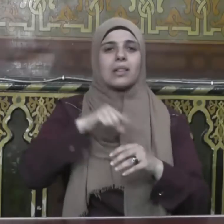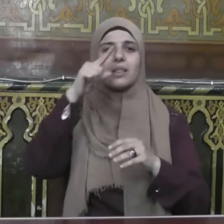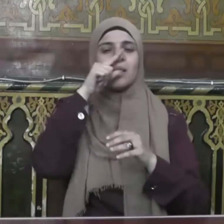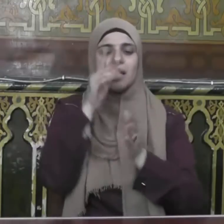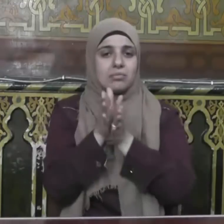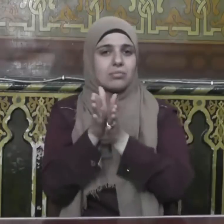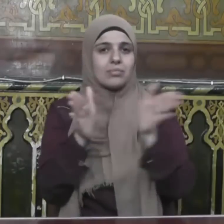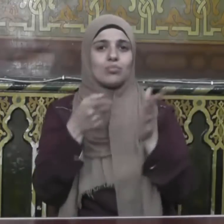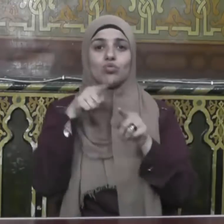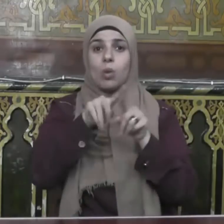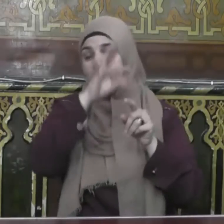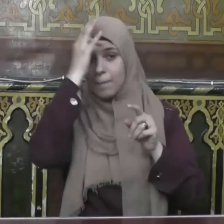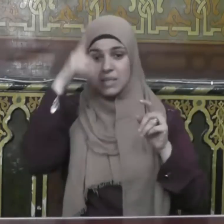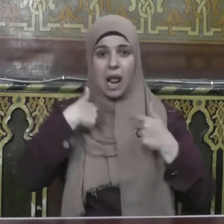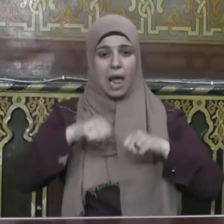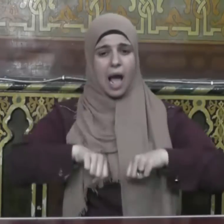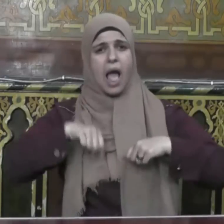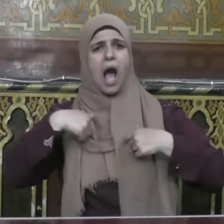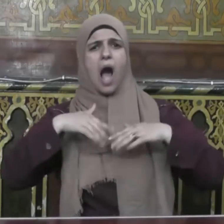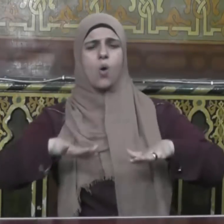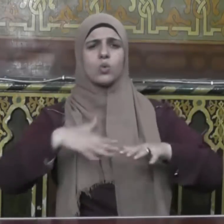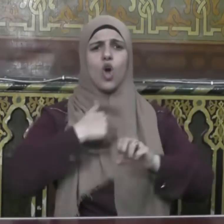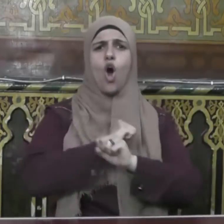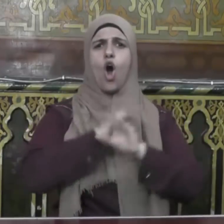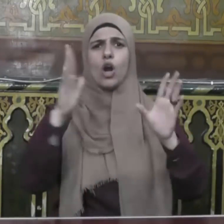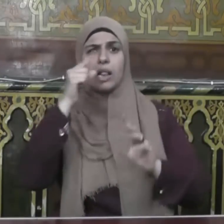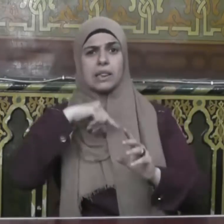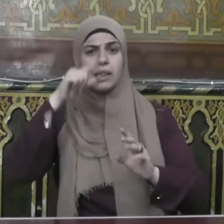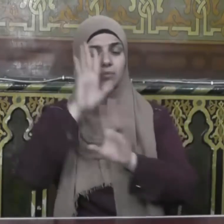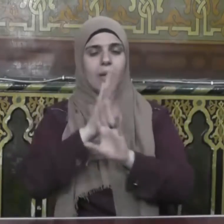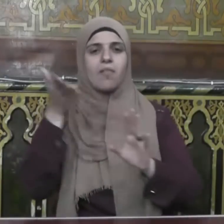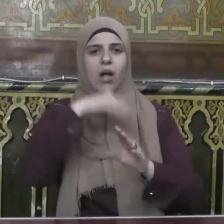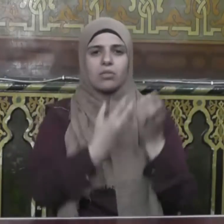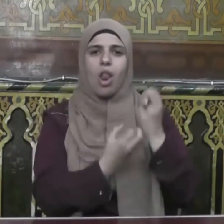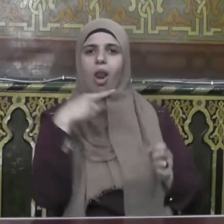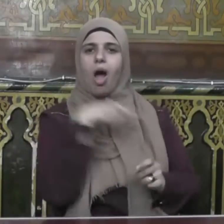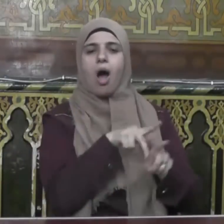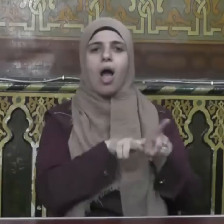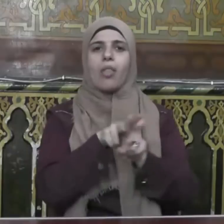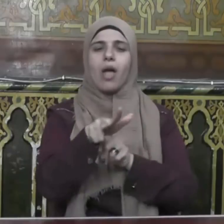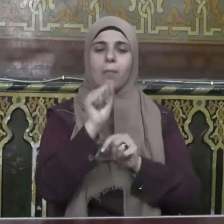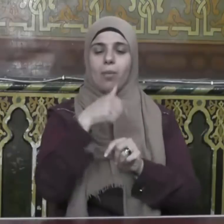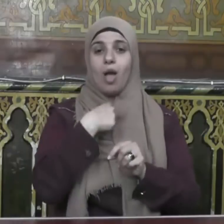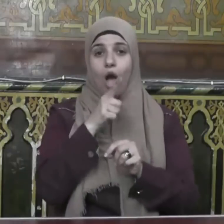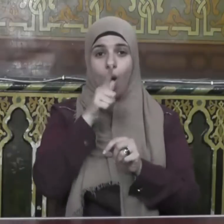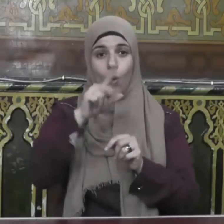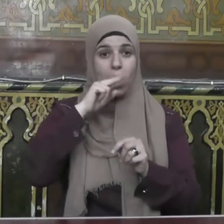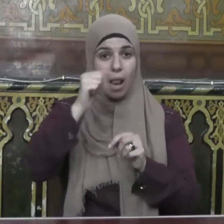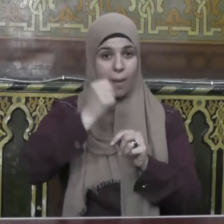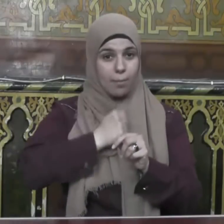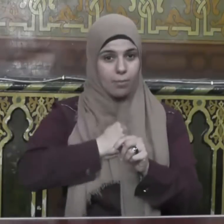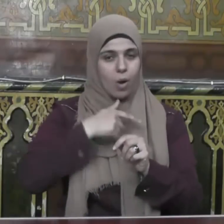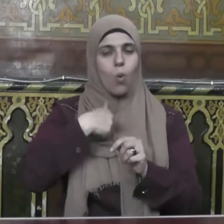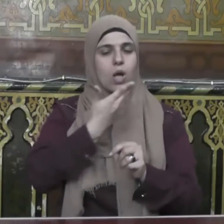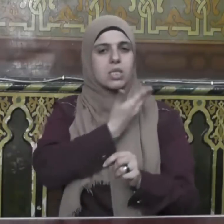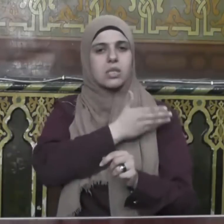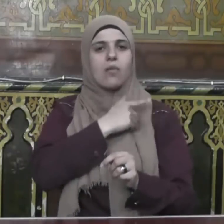الحياة بغير دين فقد جعل الفناء لها قرين أقول قولي هذا وأستغفر الله العظيم لي